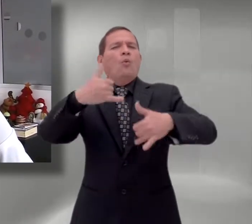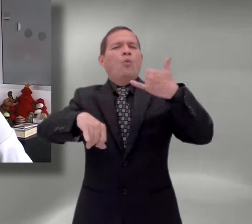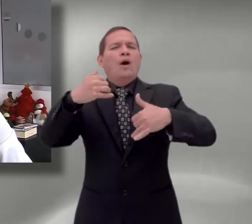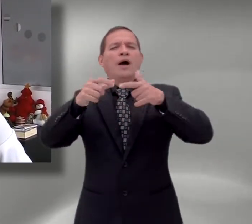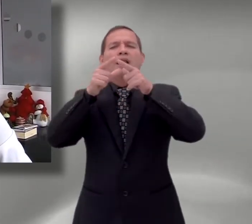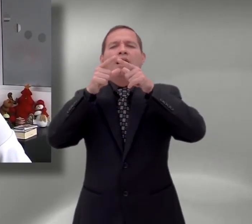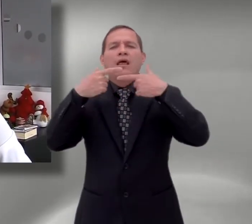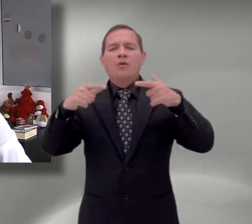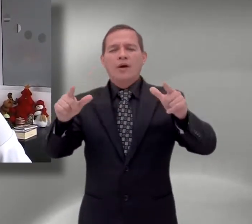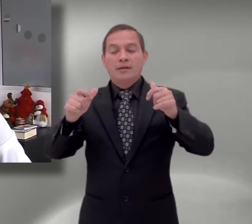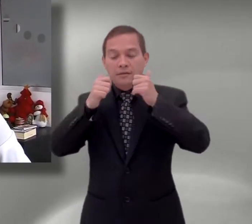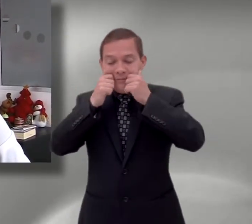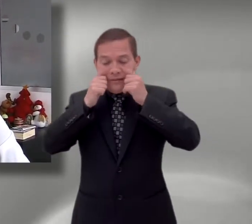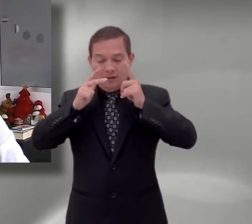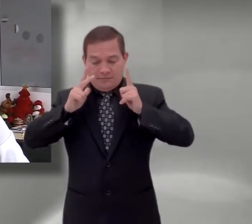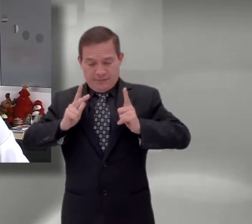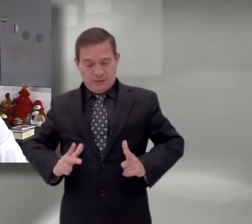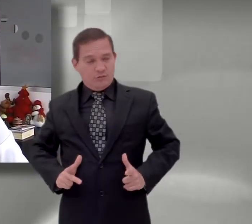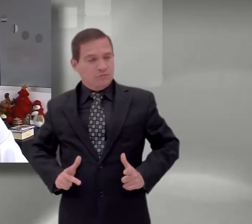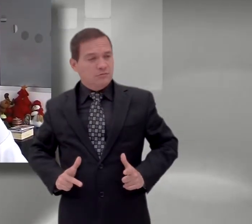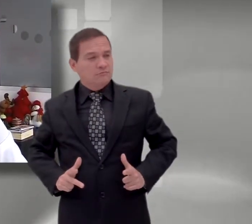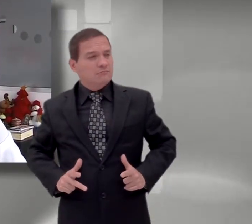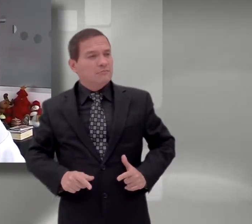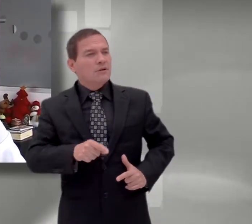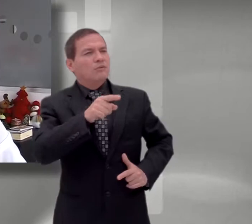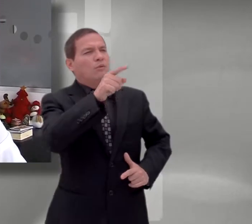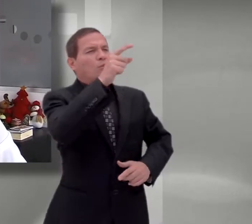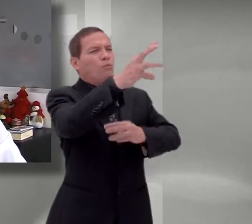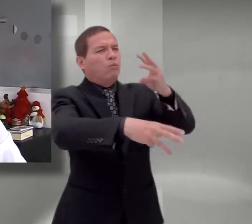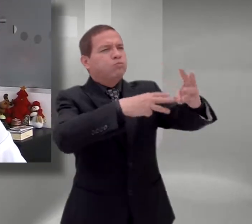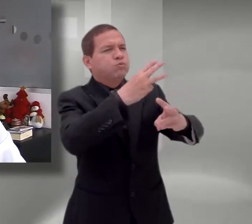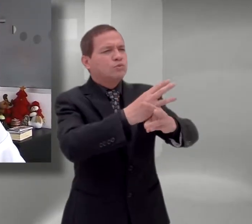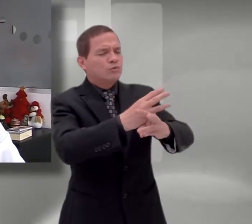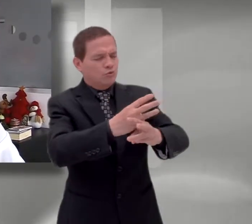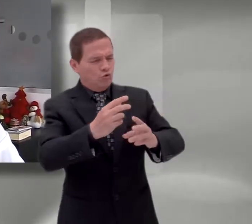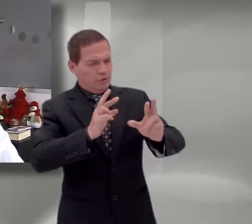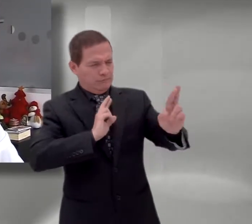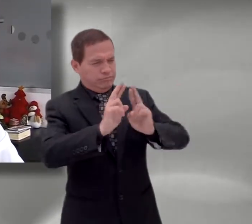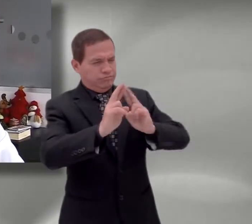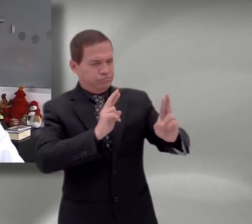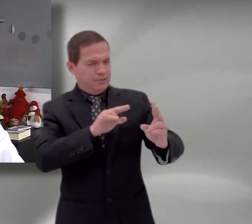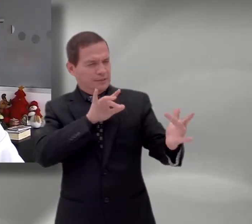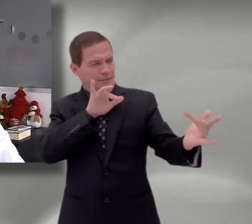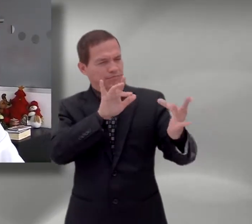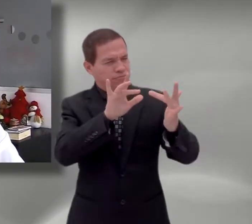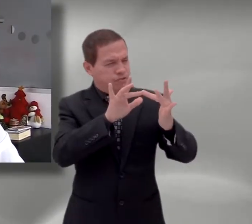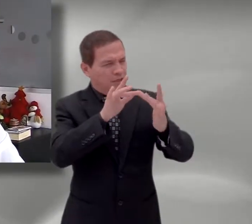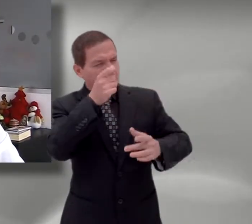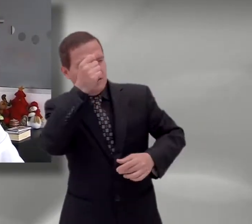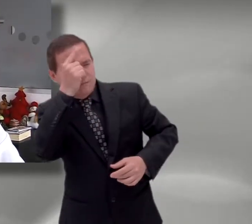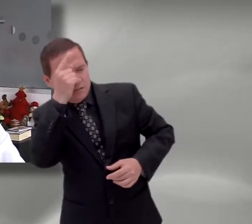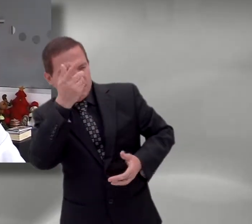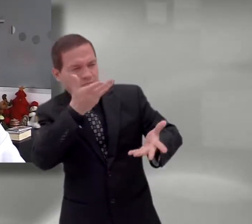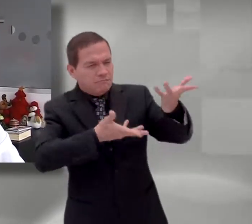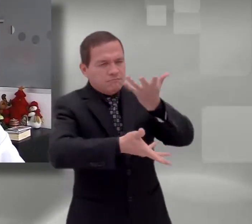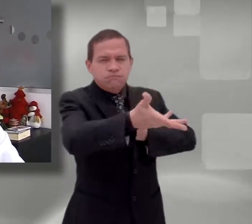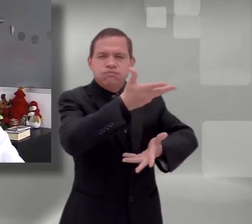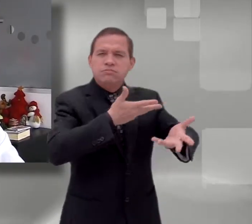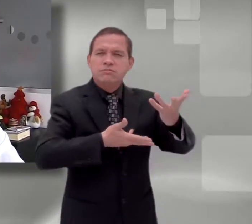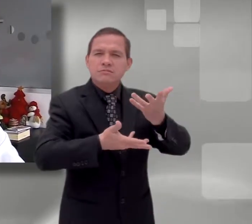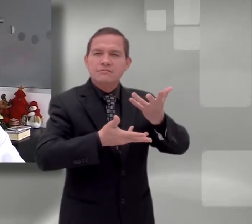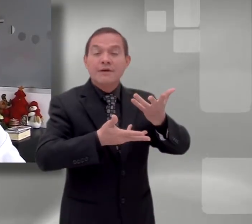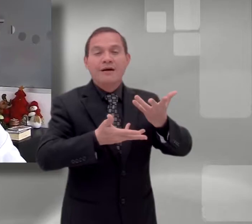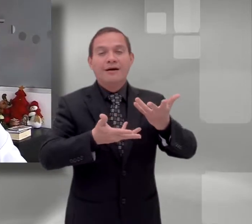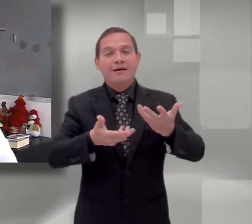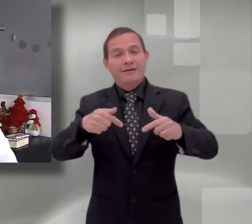Por esta razón, a través de este Centro Virtual de Escritura, Lenguaje y Expresión se plantean, entre otros, los siguientes